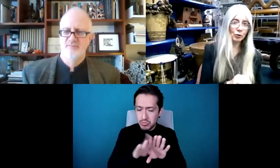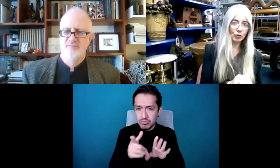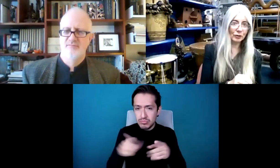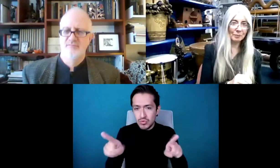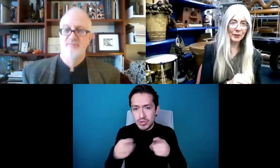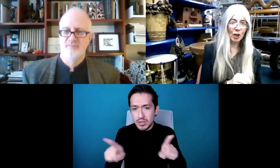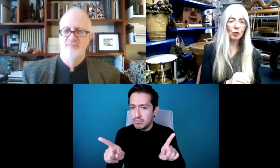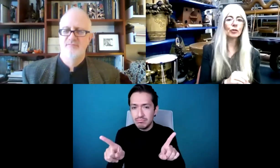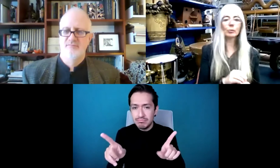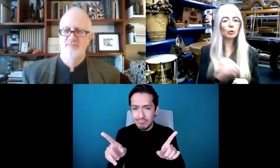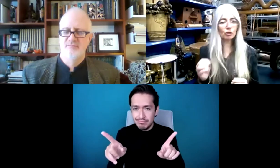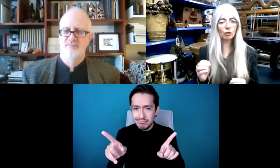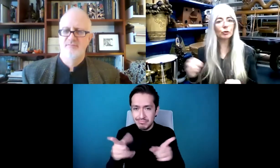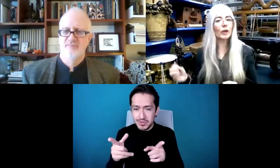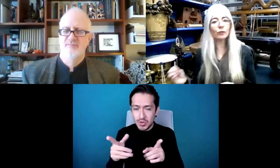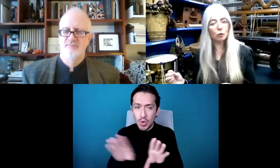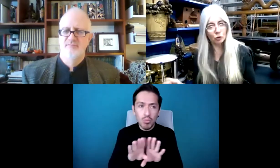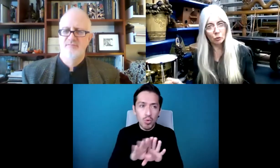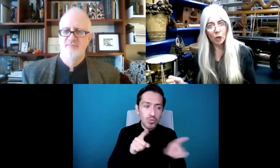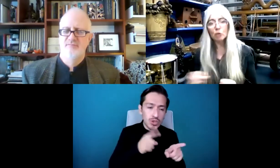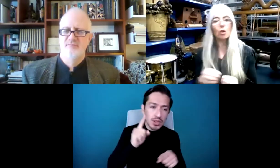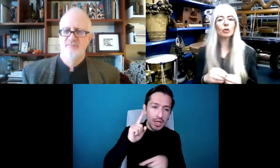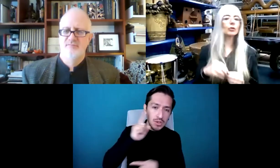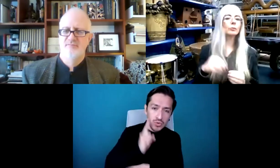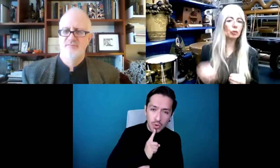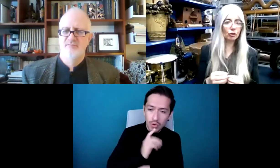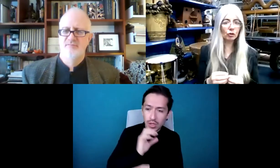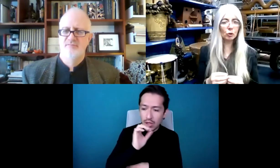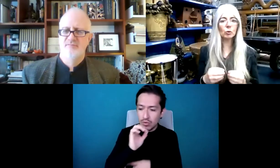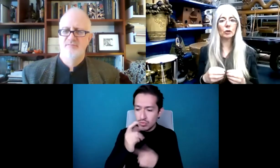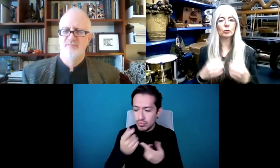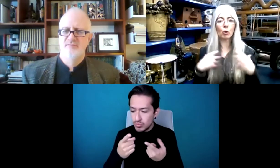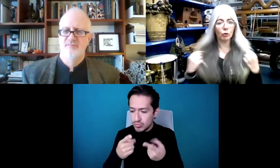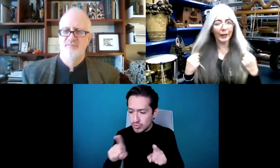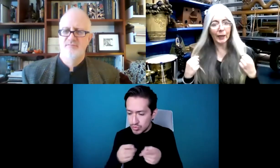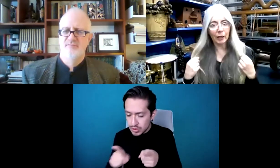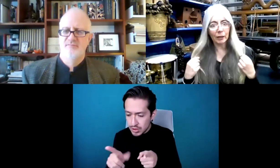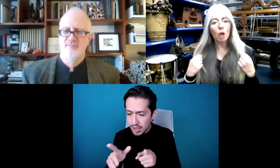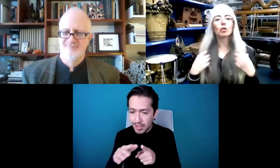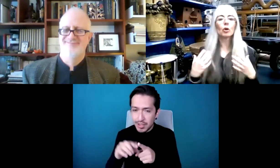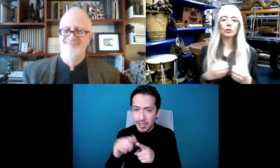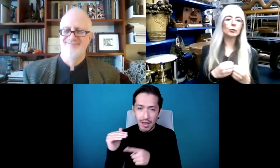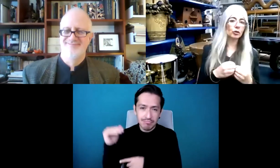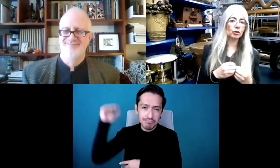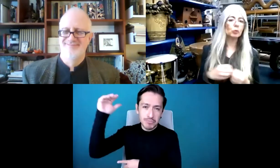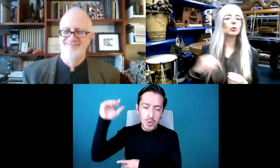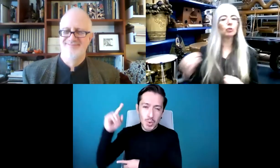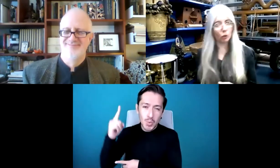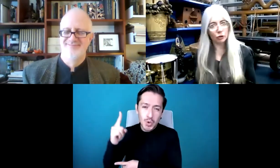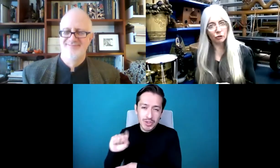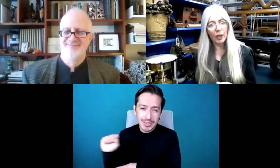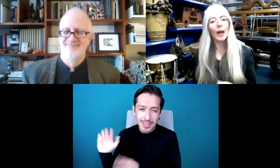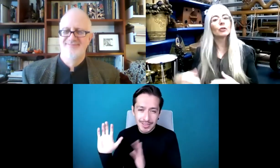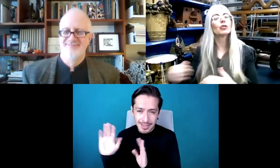No como música, sorda, no como música que mide 1.60, no como música